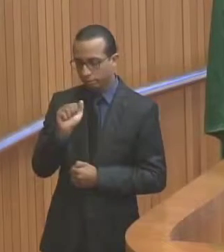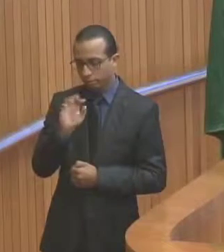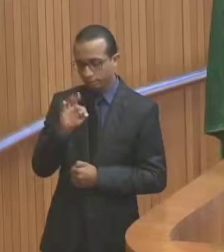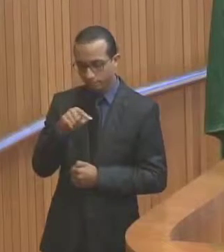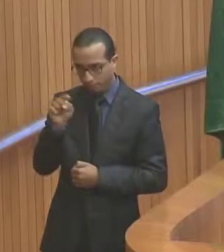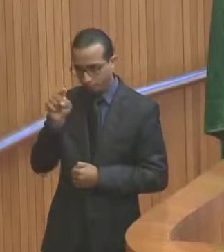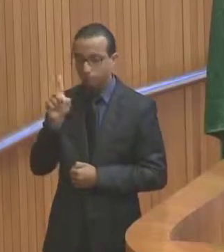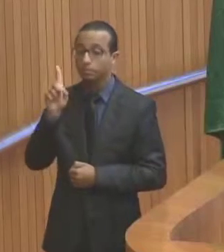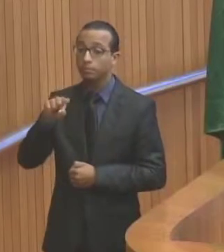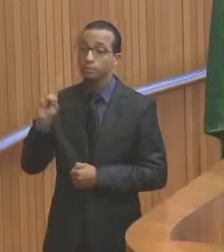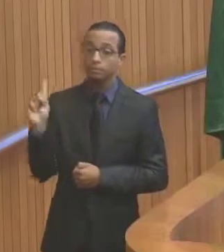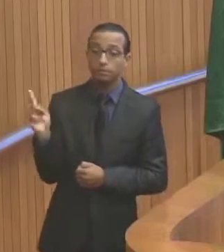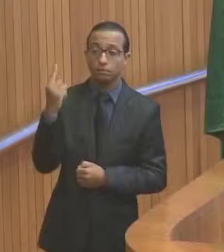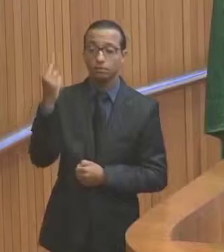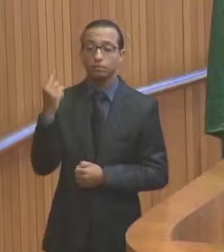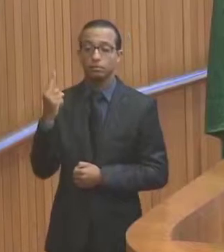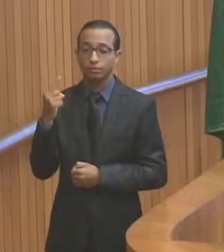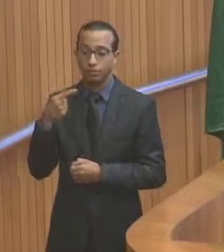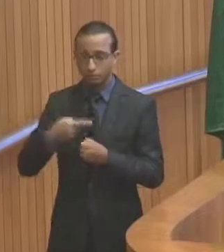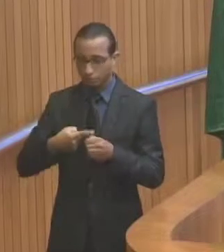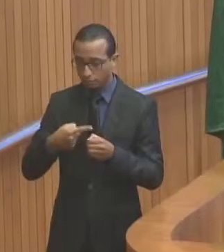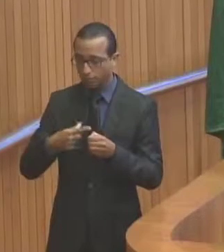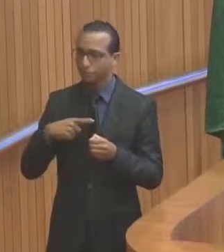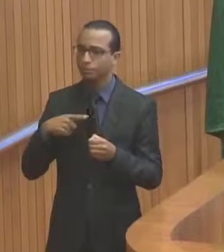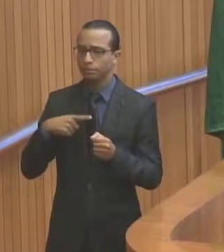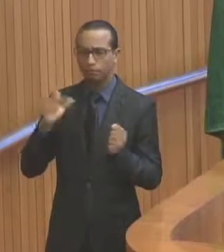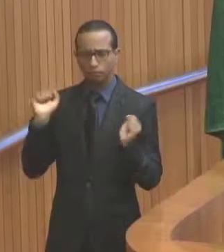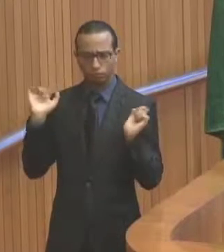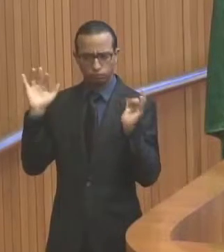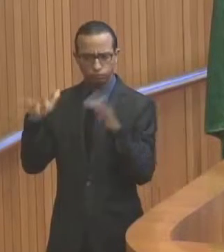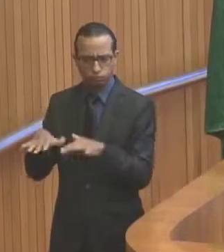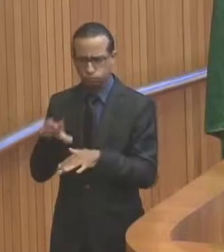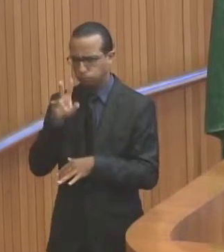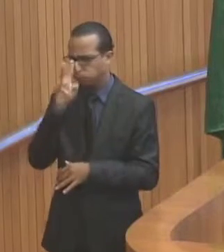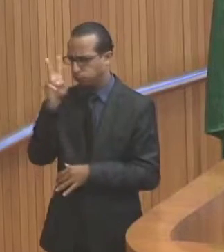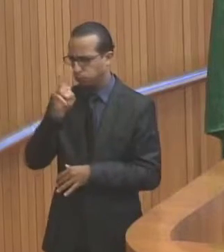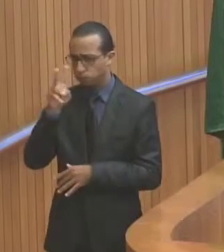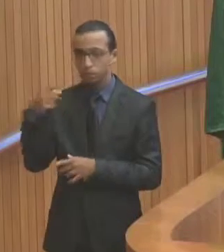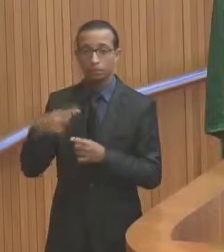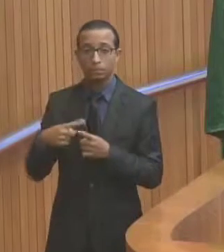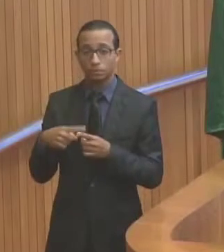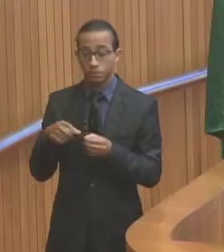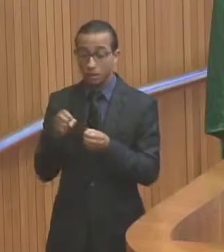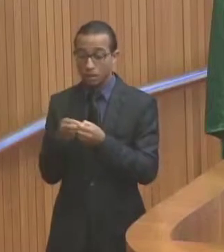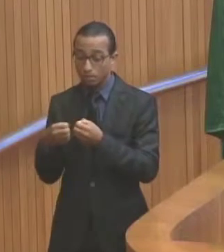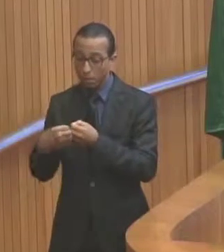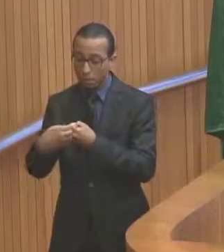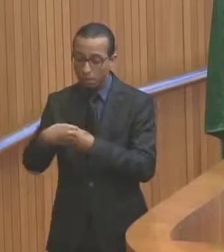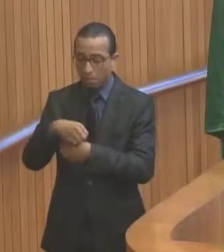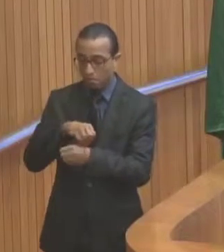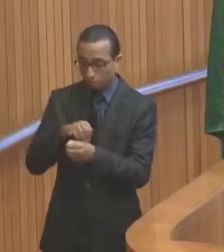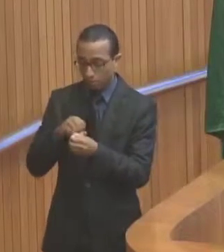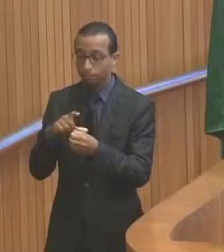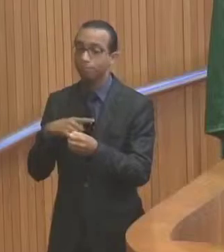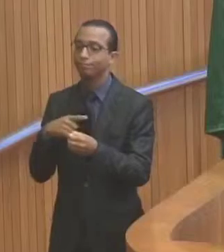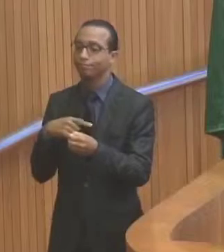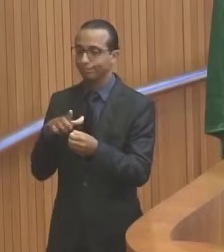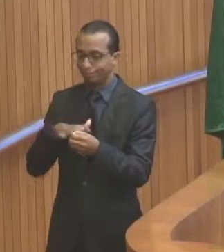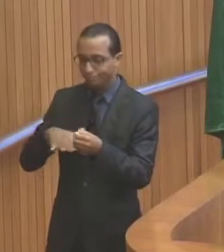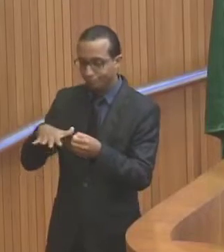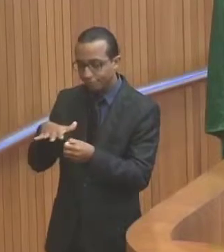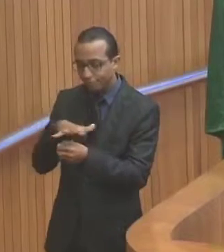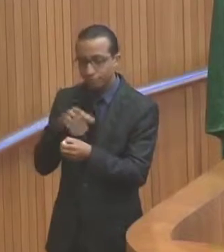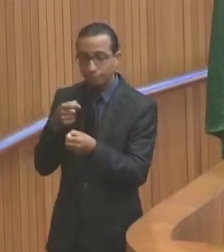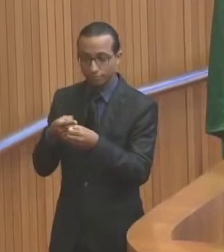que tem uma movimentação intensa, porque ela abrange outros municípios que são atendidos por